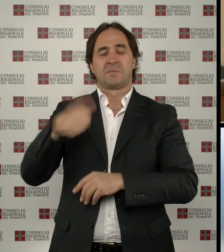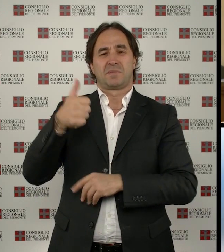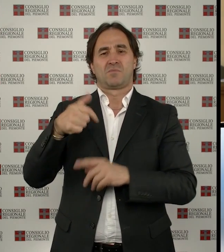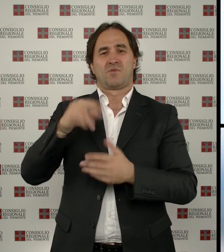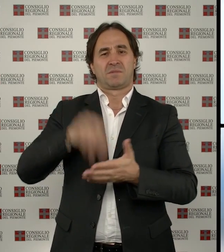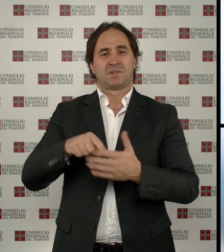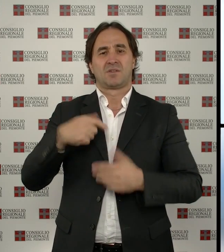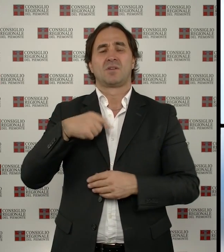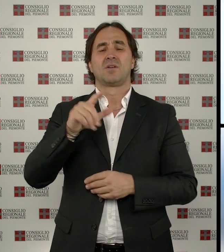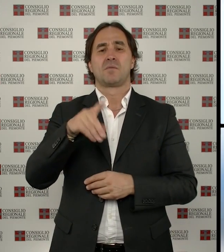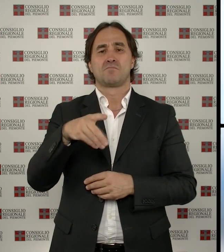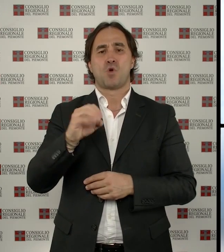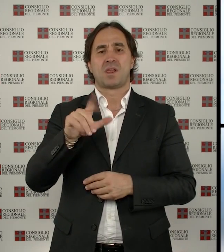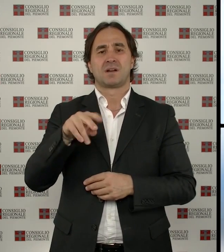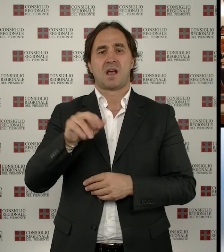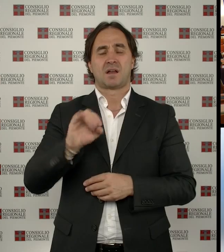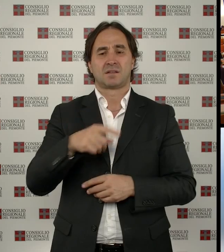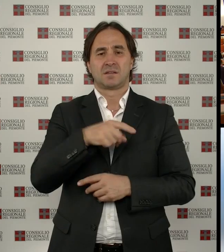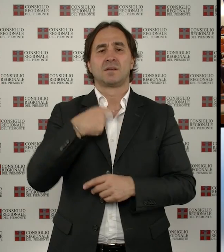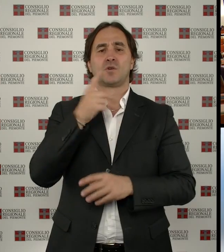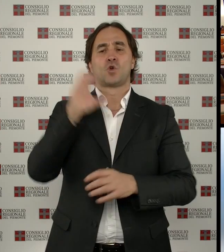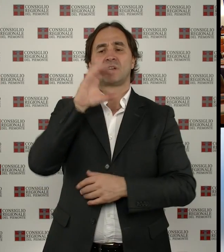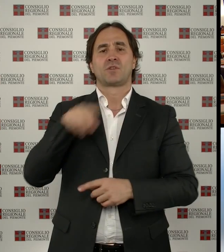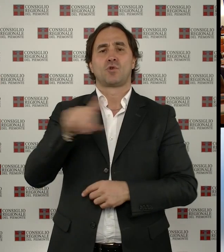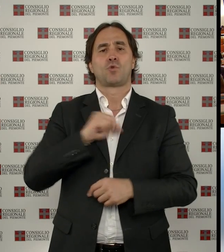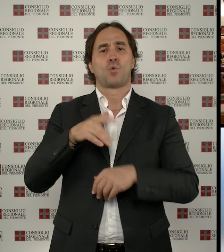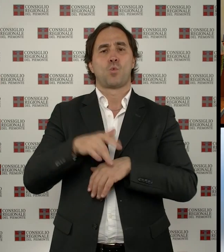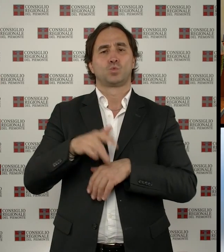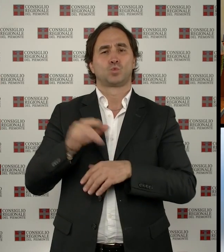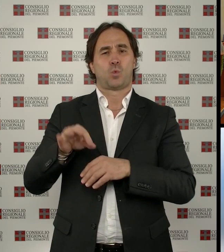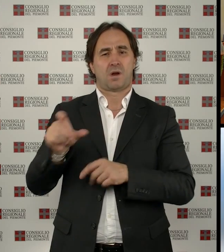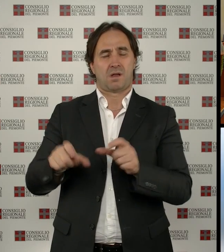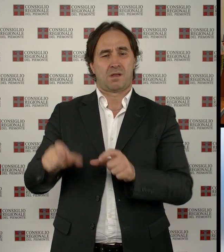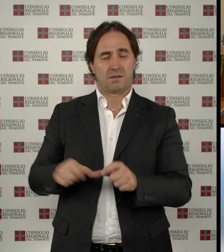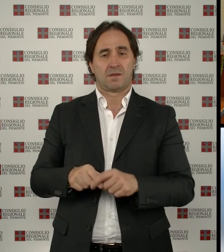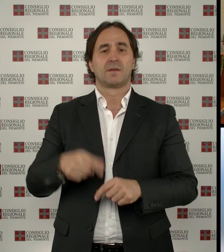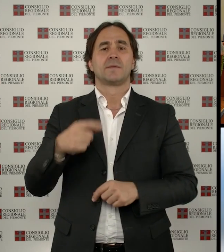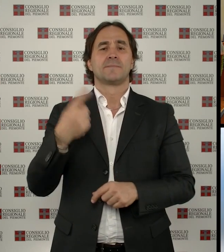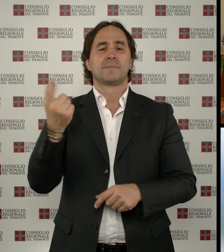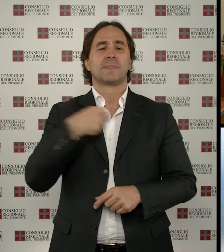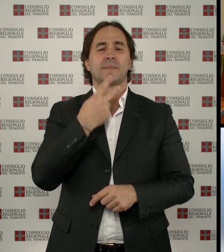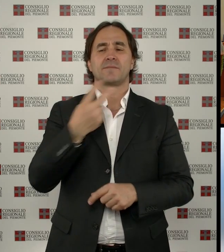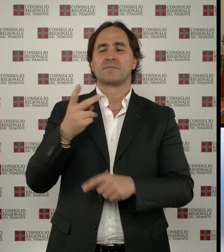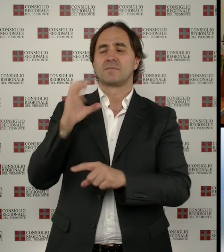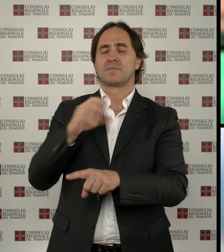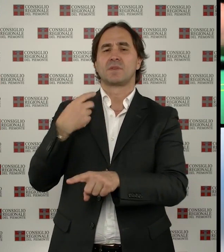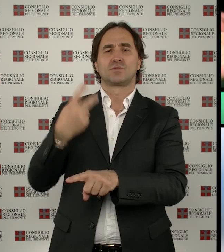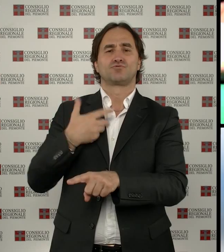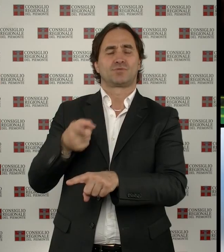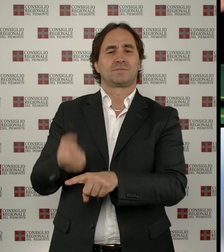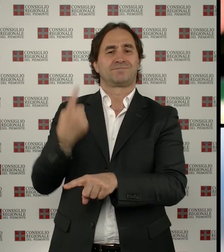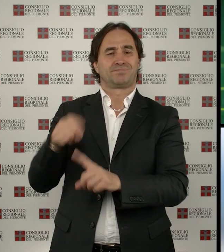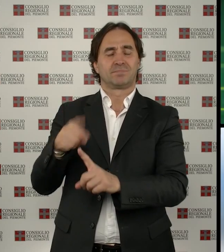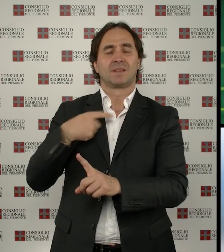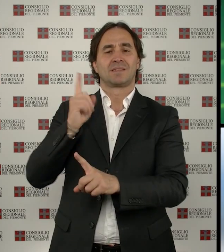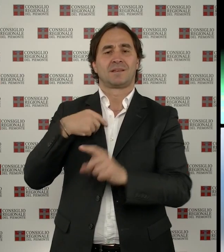Molinari, presidente dell'osservatorio Usura, approvato dal Consiglio regionale. Il documento impegna la Giunta a monitorare il fenomeno e a mettere